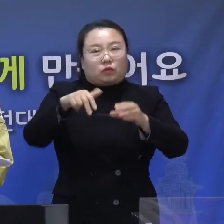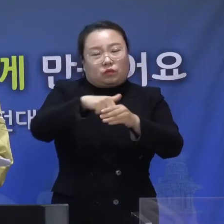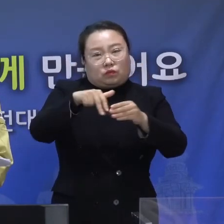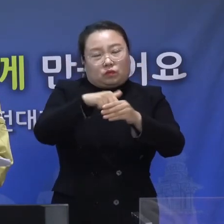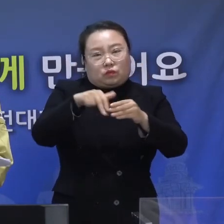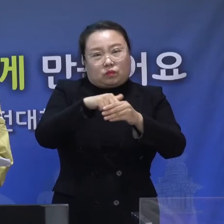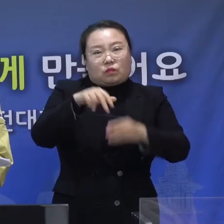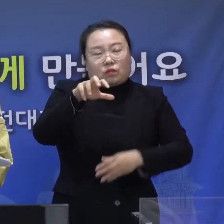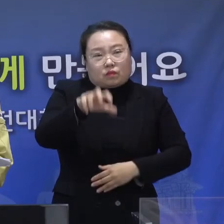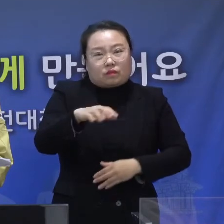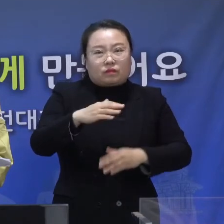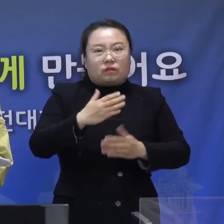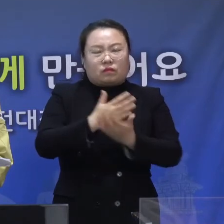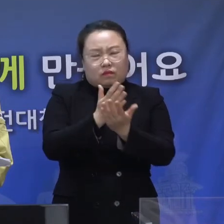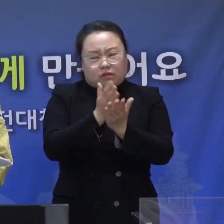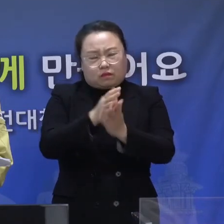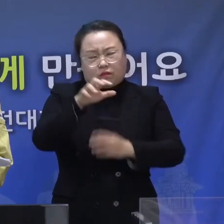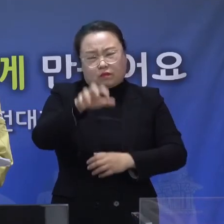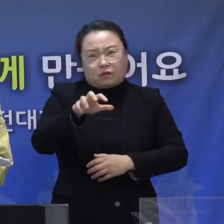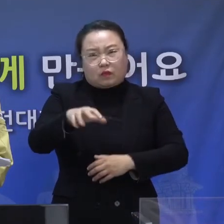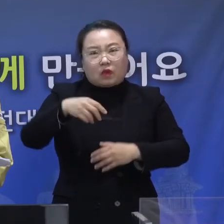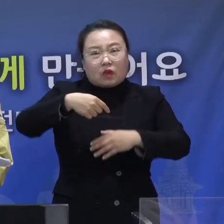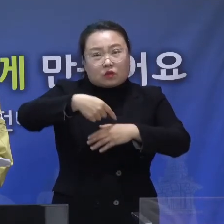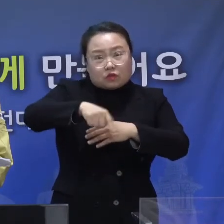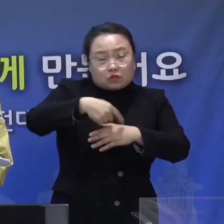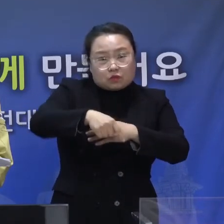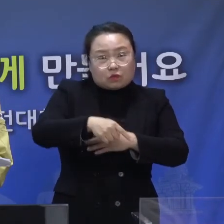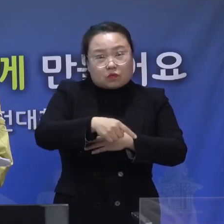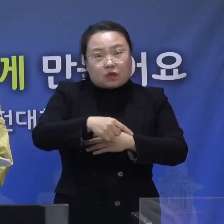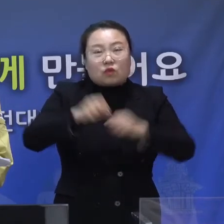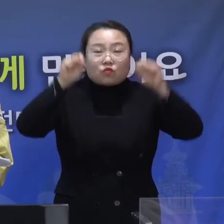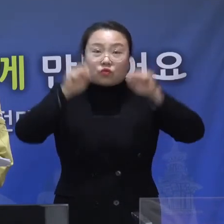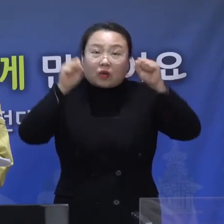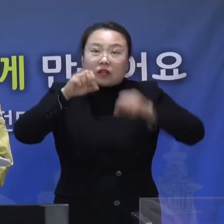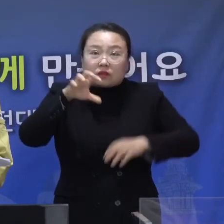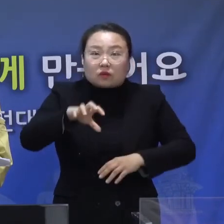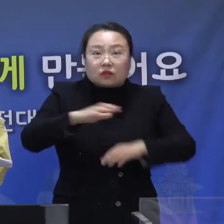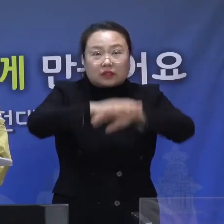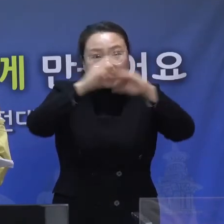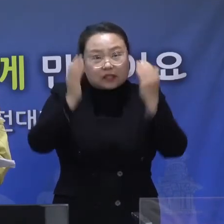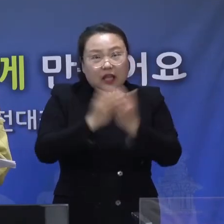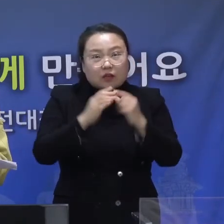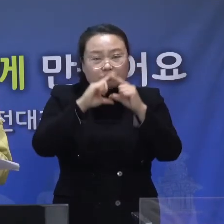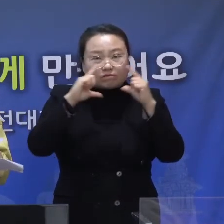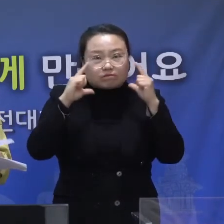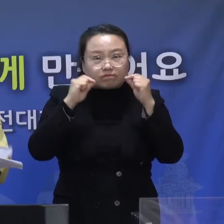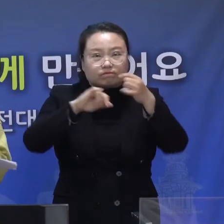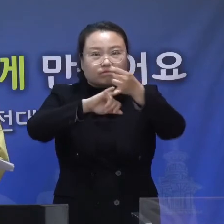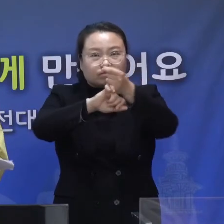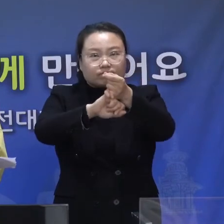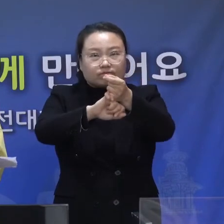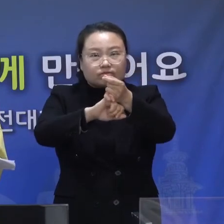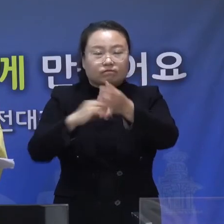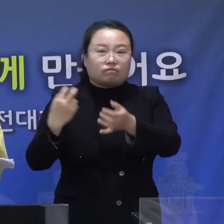10개 시설 외에 실내 스포츠 경기장이 추가되어 마스크 착용이 의무화됩니다.